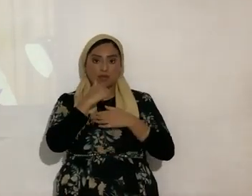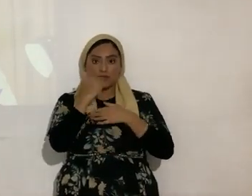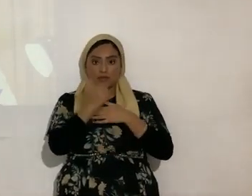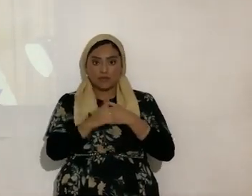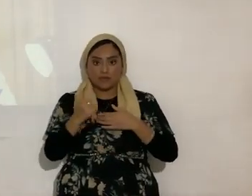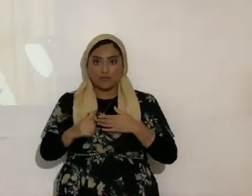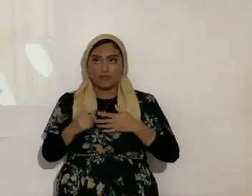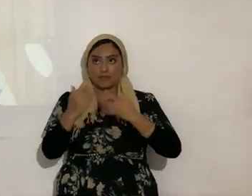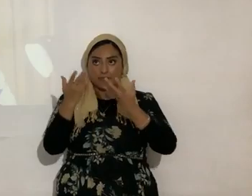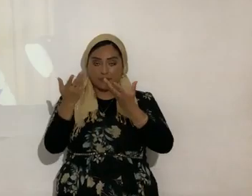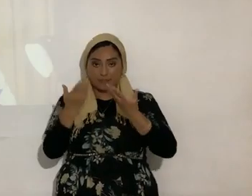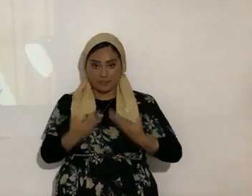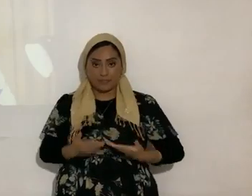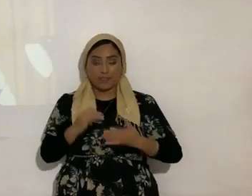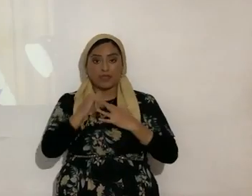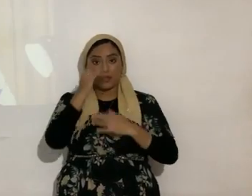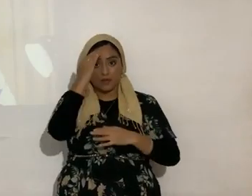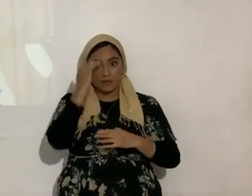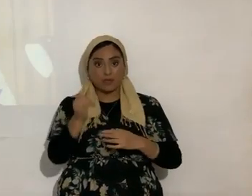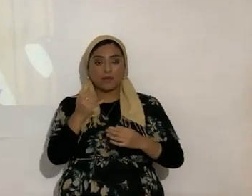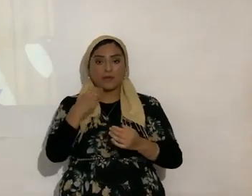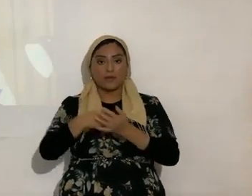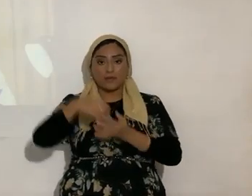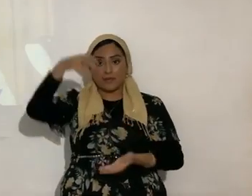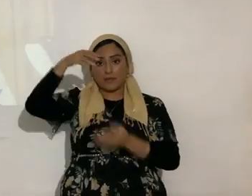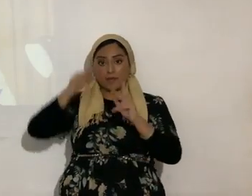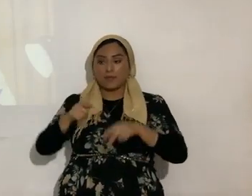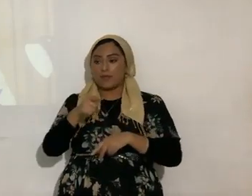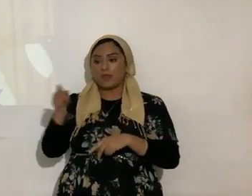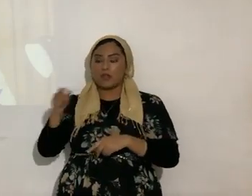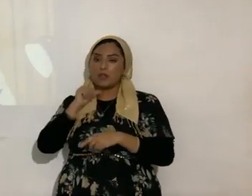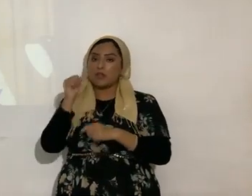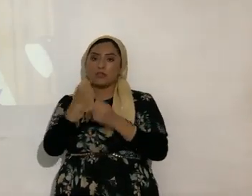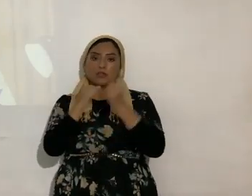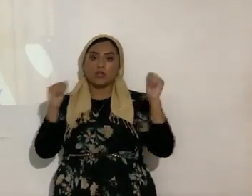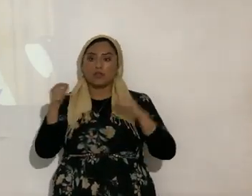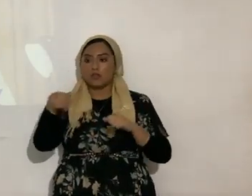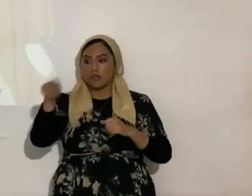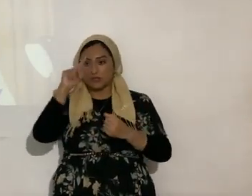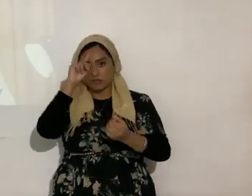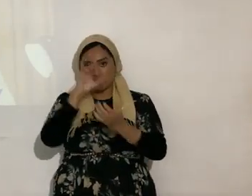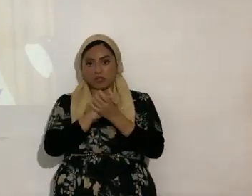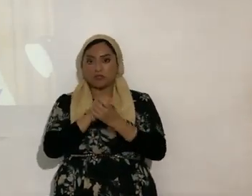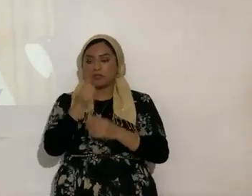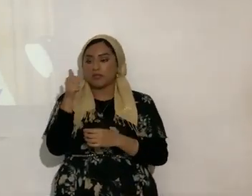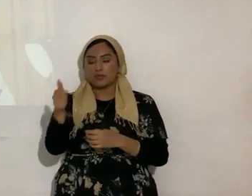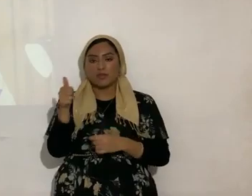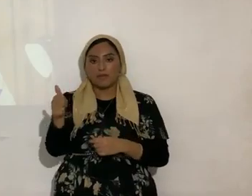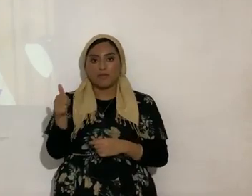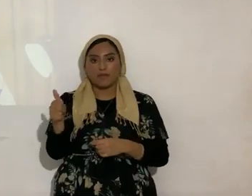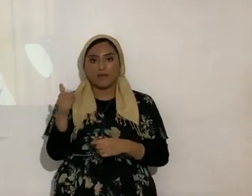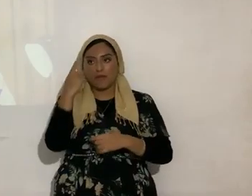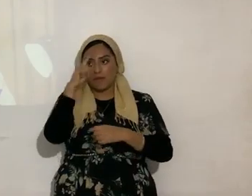¿si? por eso los ricos no se van a salvar porque confían en sus riquezas para vivir ¿si?